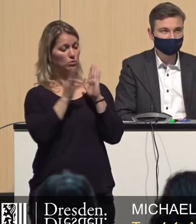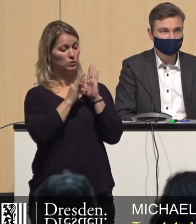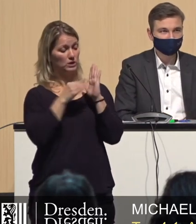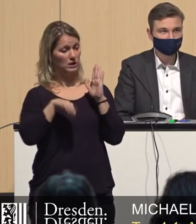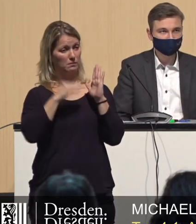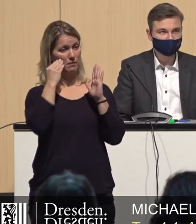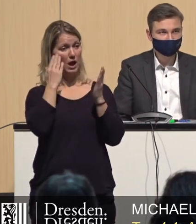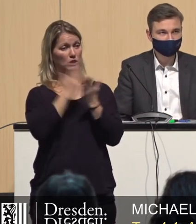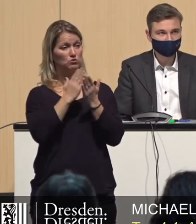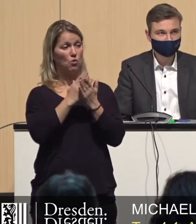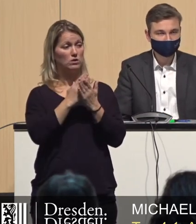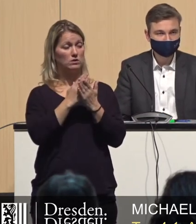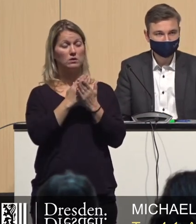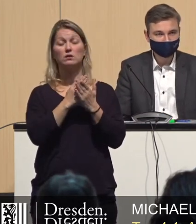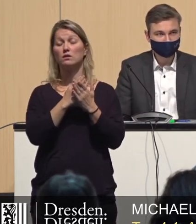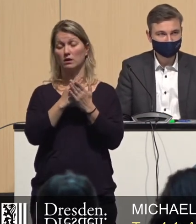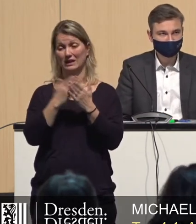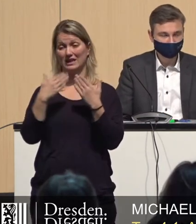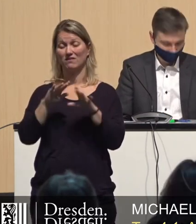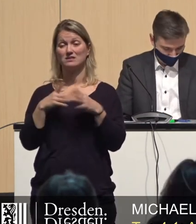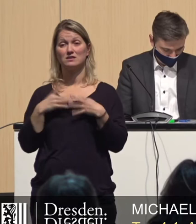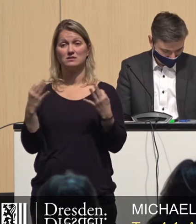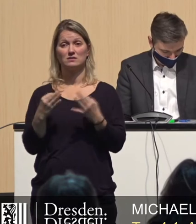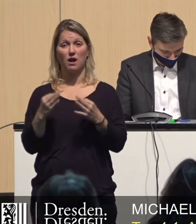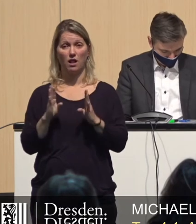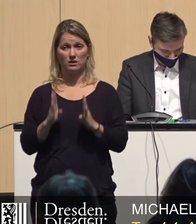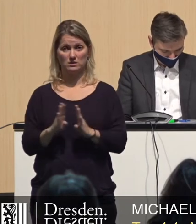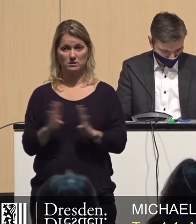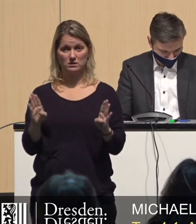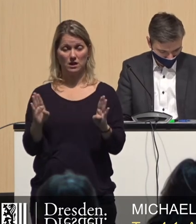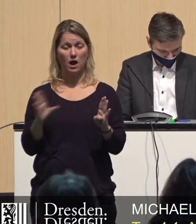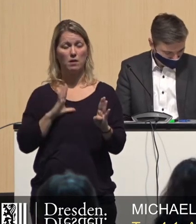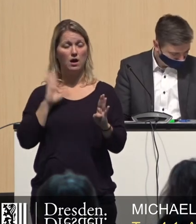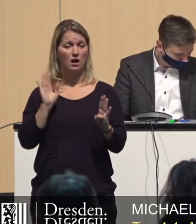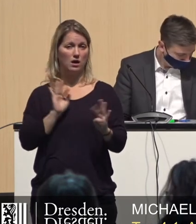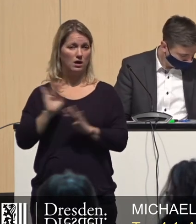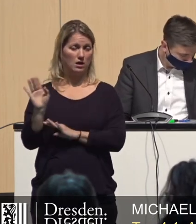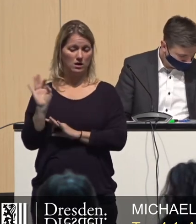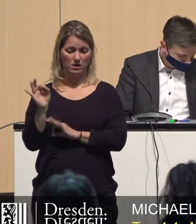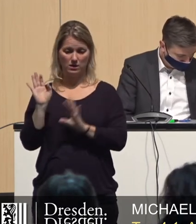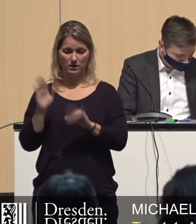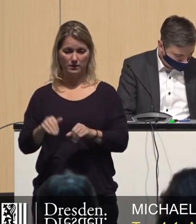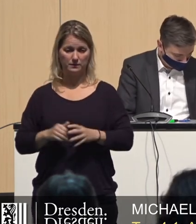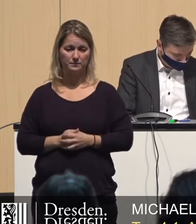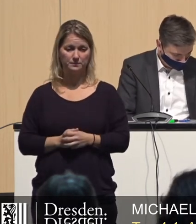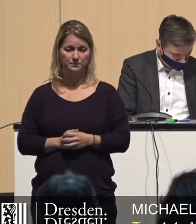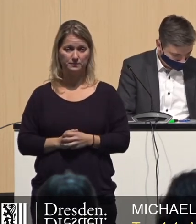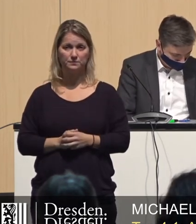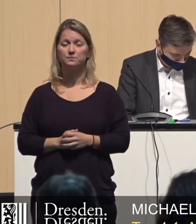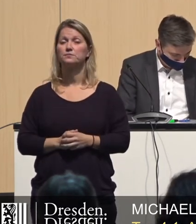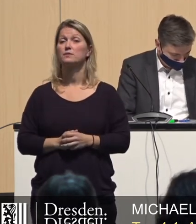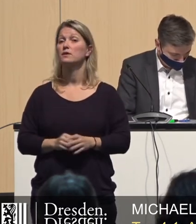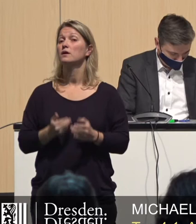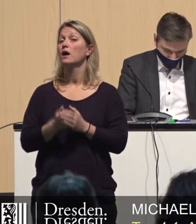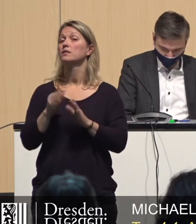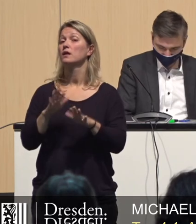Da war ich sehr sachlich, verehrter Herr, aber ich muss auf Sie, glaube ich, gar nicht eingehen. Es bringt nichts. Es bringt gar nichts. Ich bin auch ganz froh darüber,